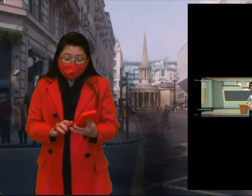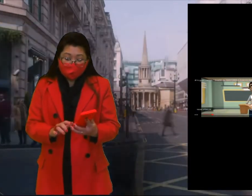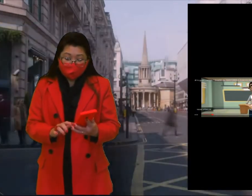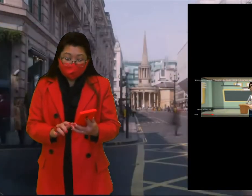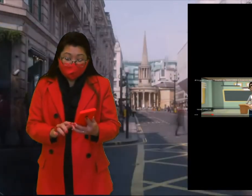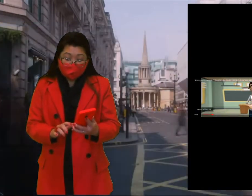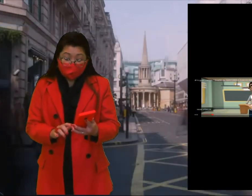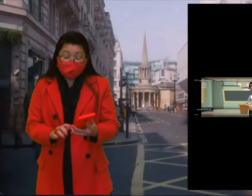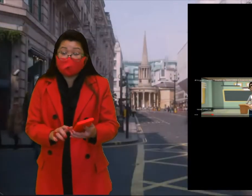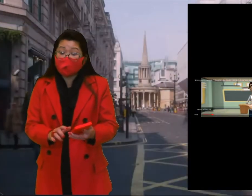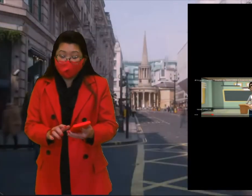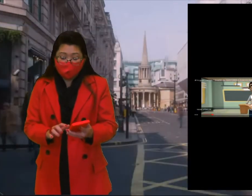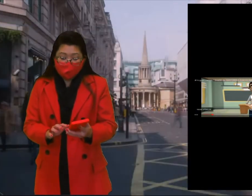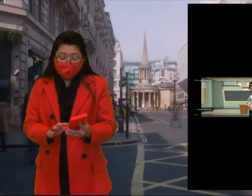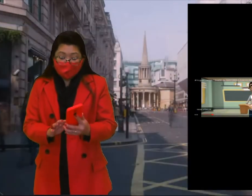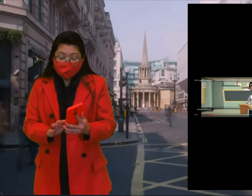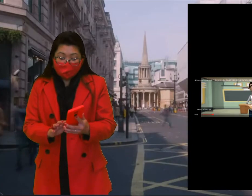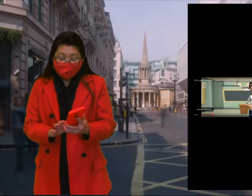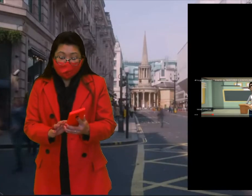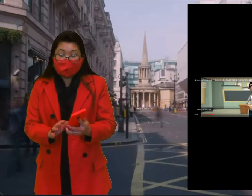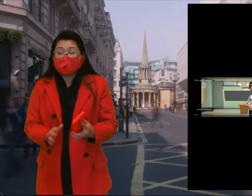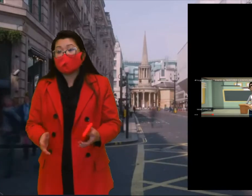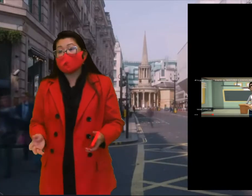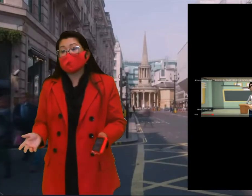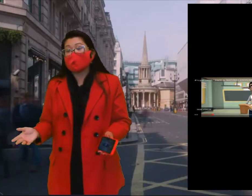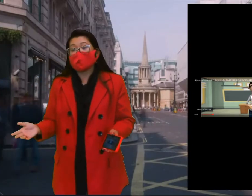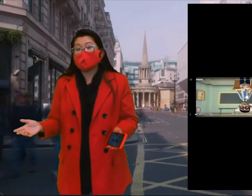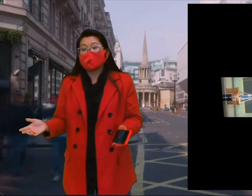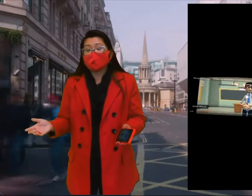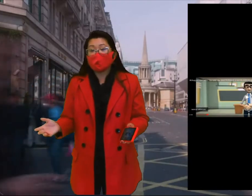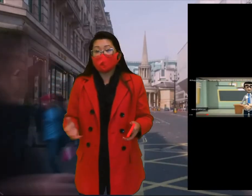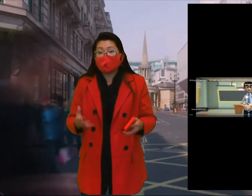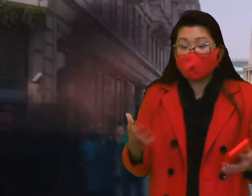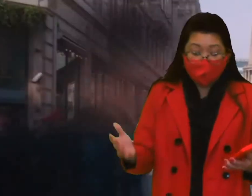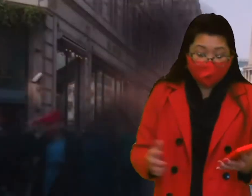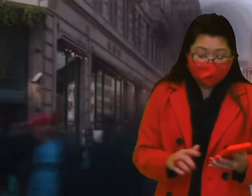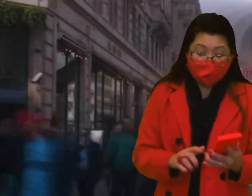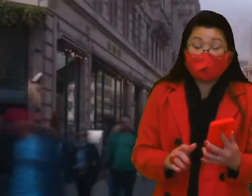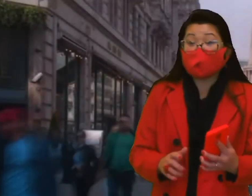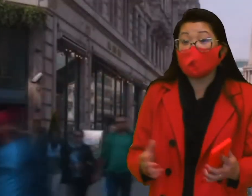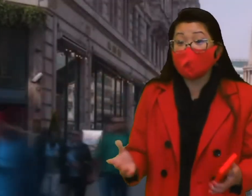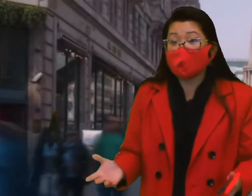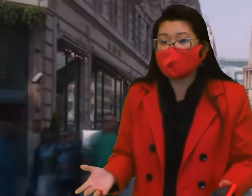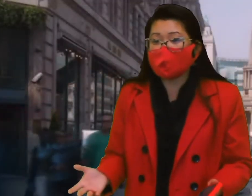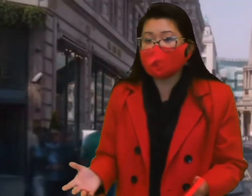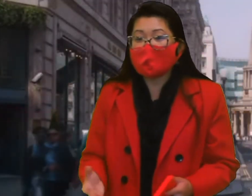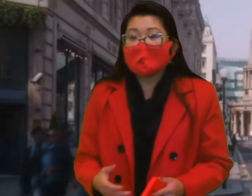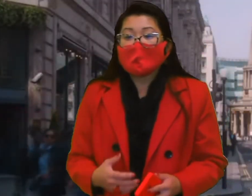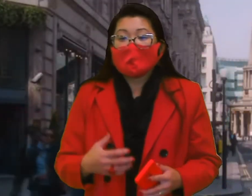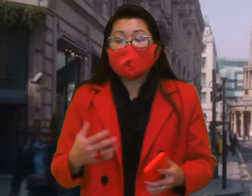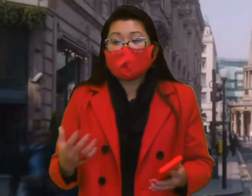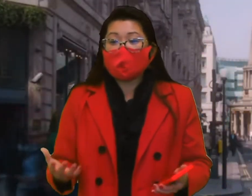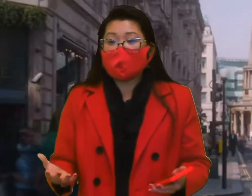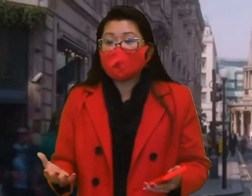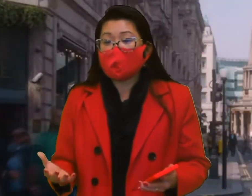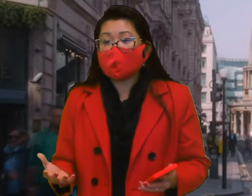desse aplicativo, para nós educadores, eu acredito que